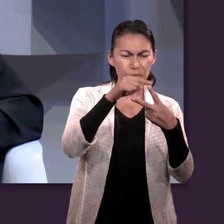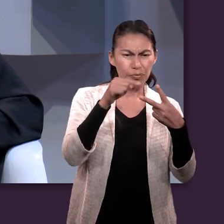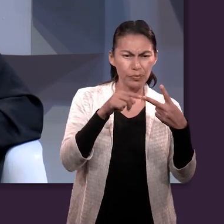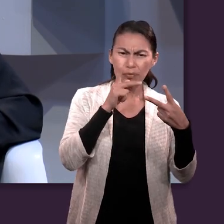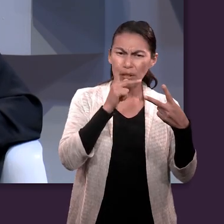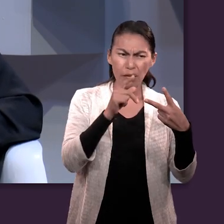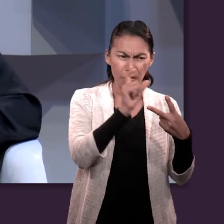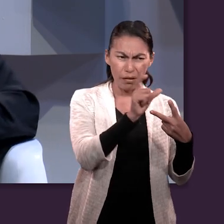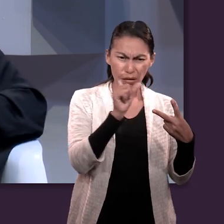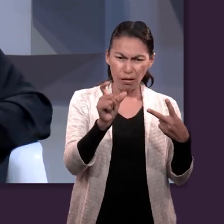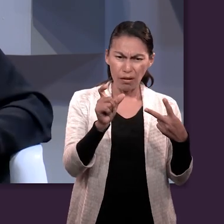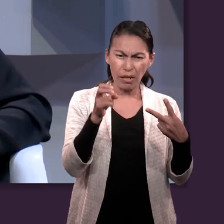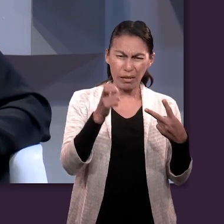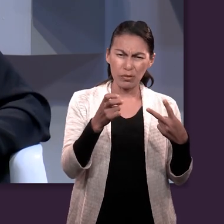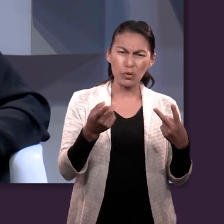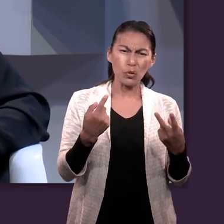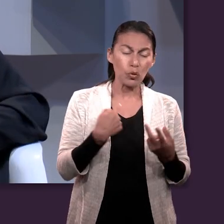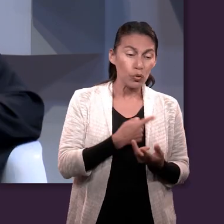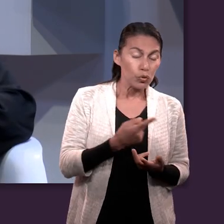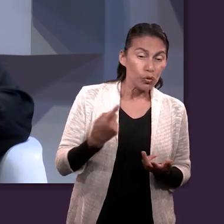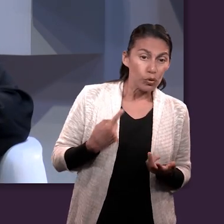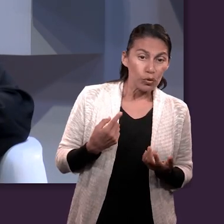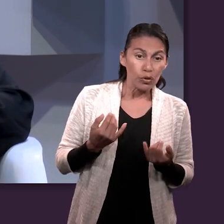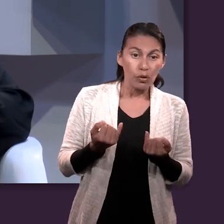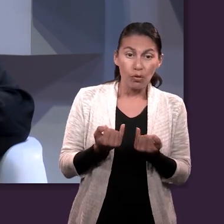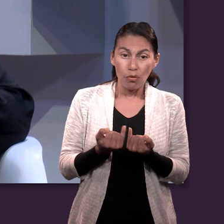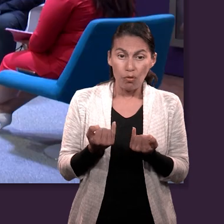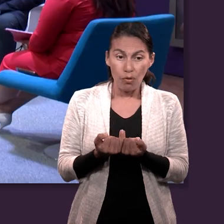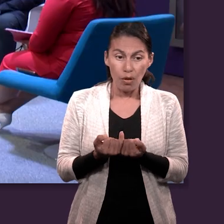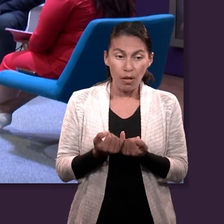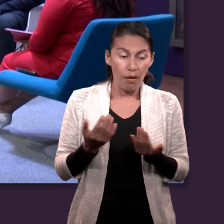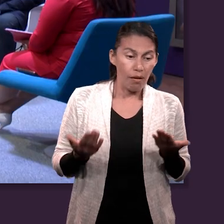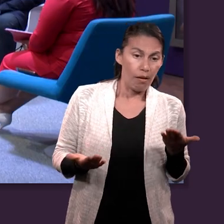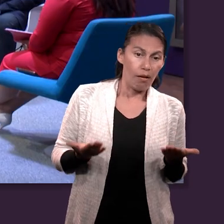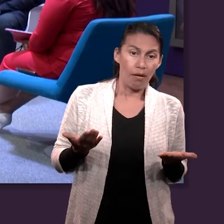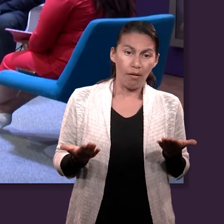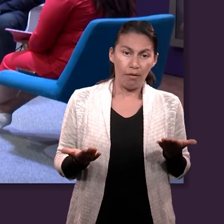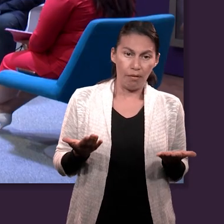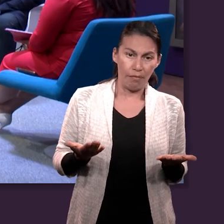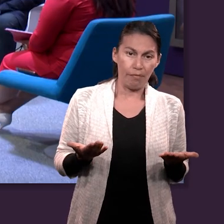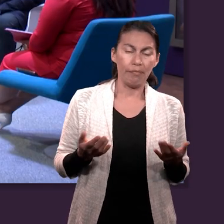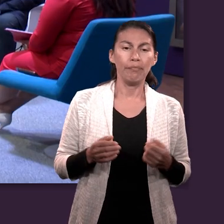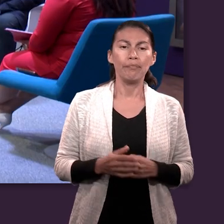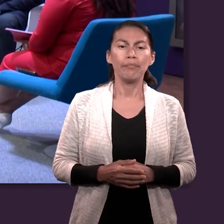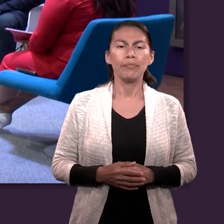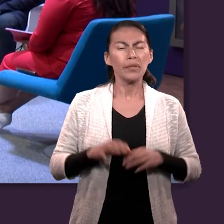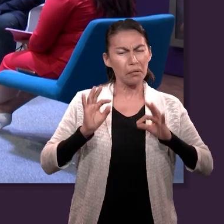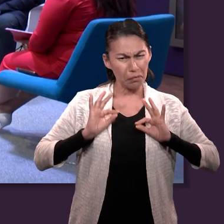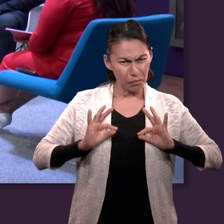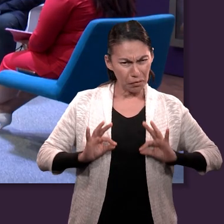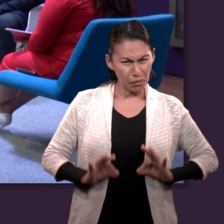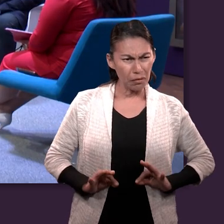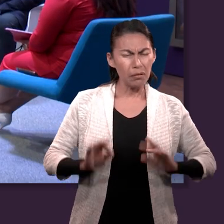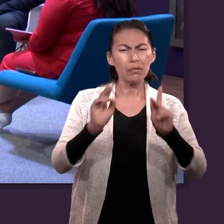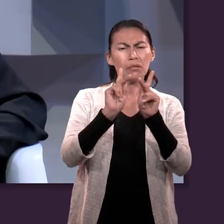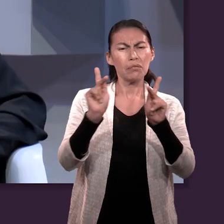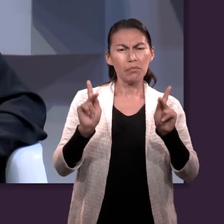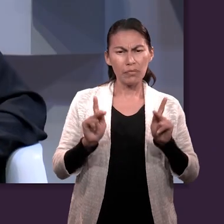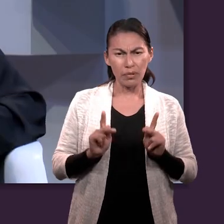que es un proceso en el que nosotros vamos a estar como en un ambiente equilibrado, en donde vamos a estar tranquilos y vamos a tener paz. Y